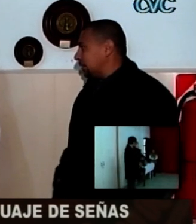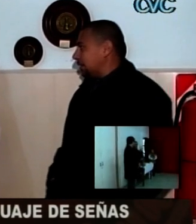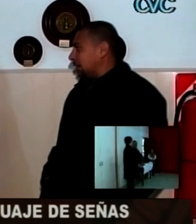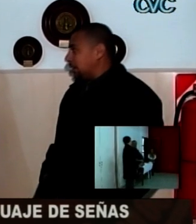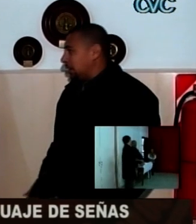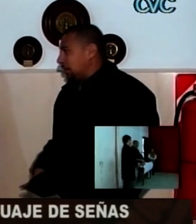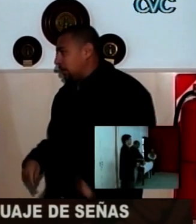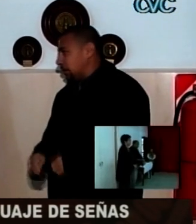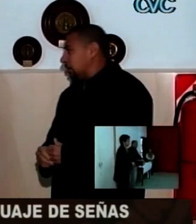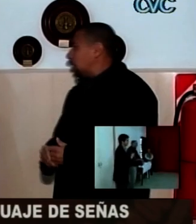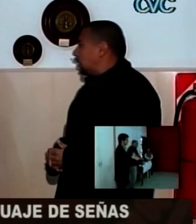¿Y es muy difícil aprenderlo?